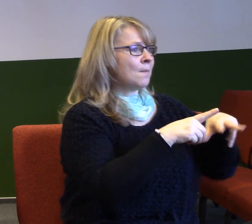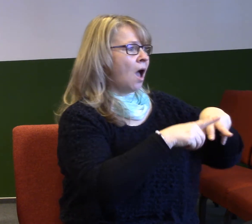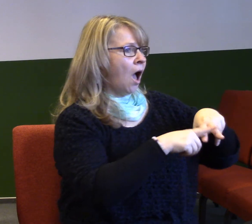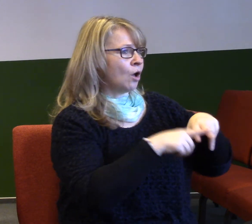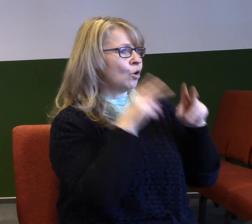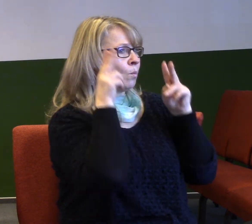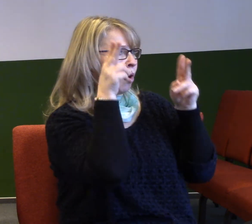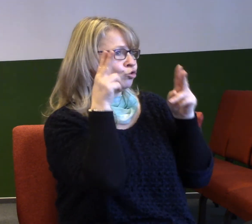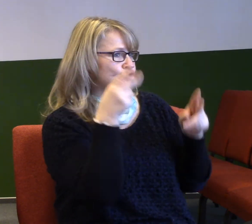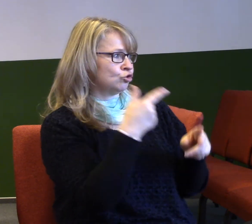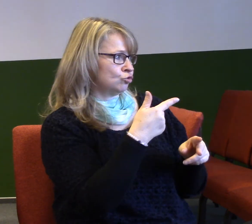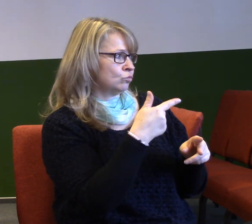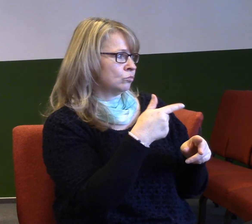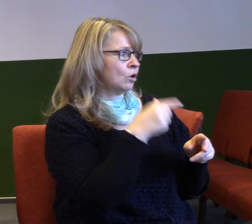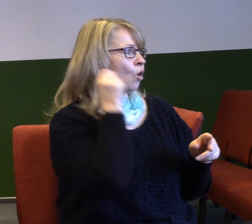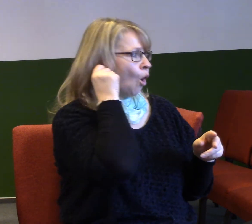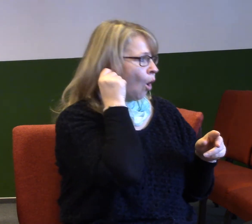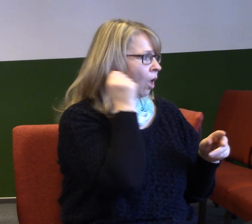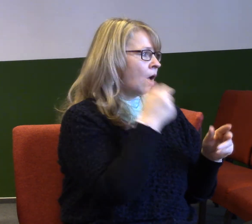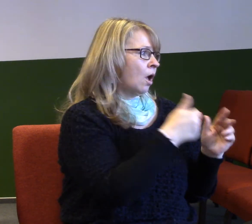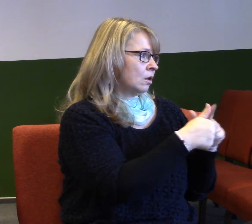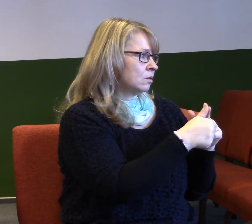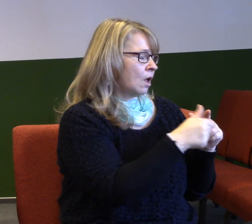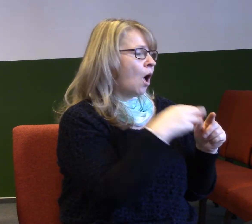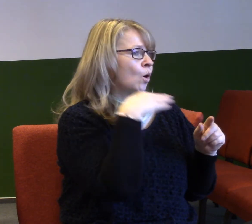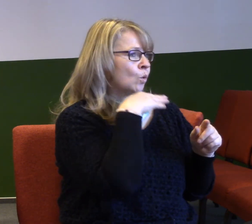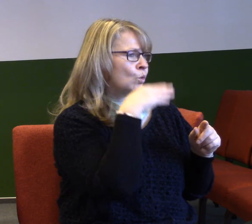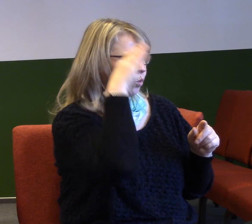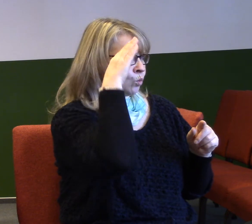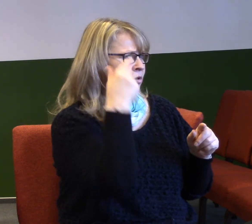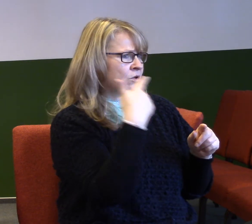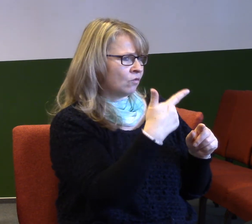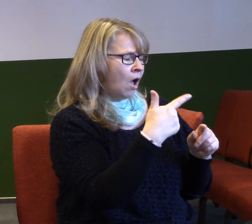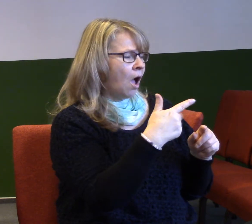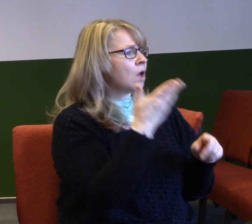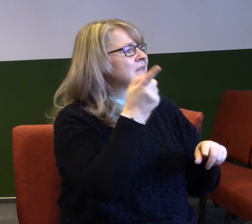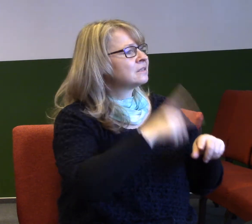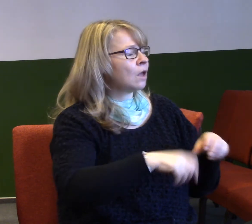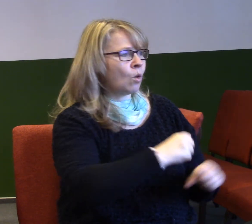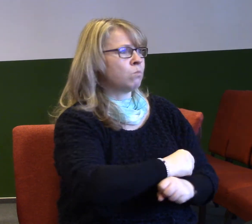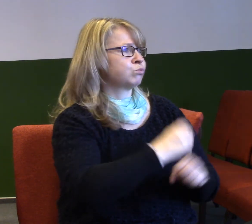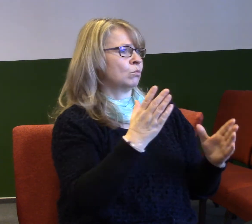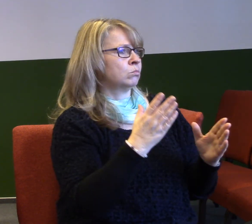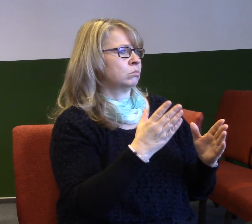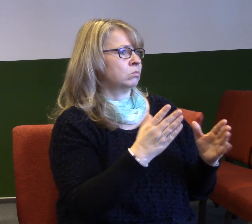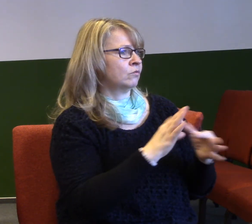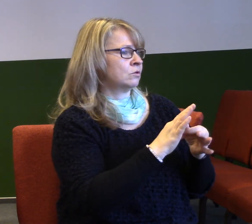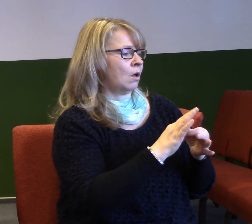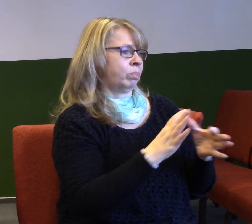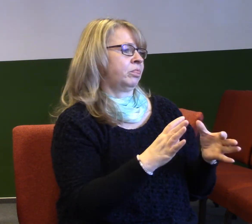numery ve 12. kapitole je popsany příběh Jak to mezi nimi bouchlo. Tehdy Miriam mluvila s